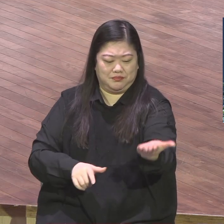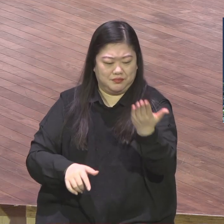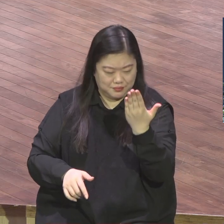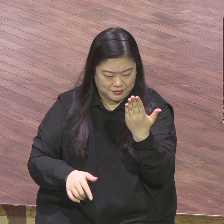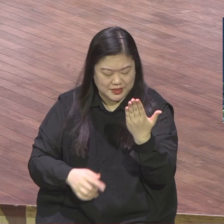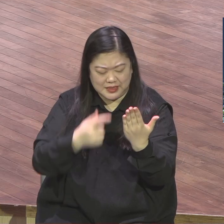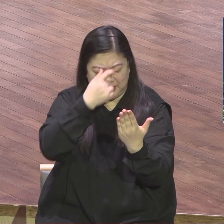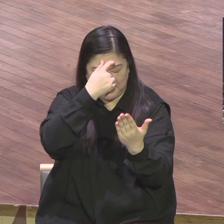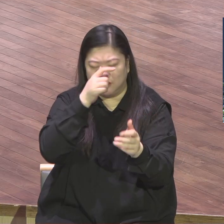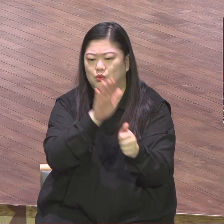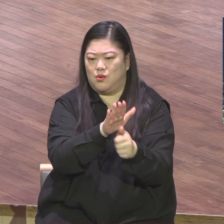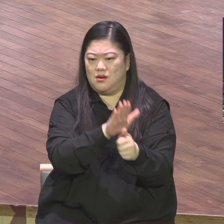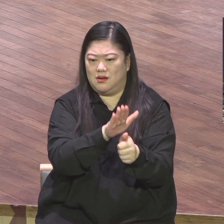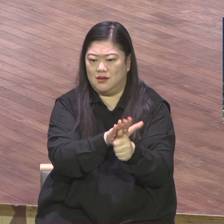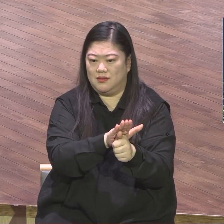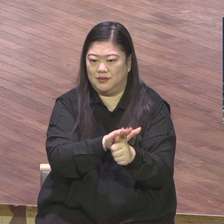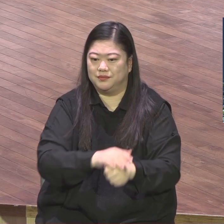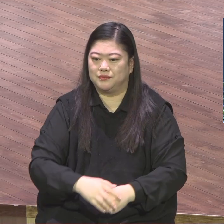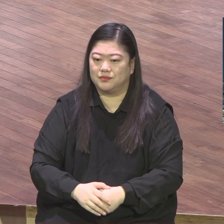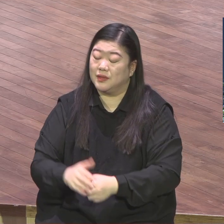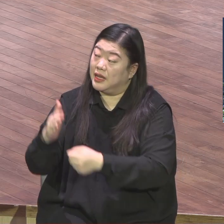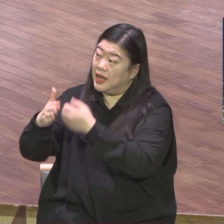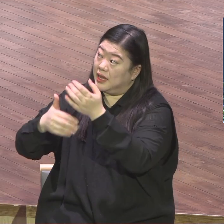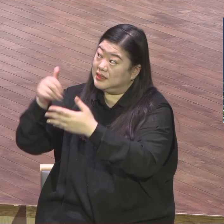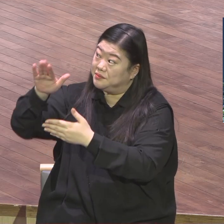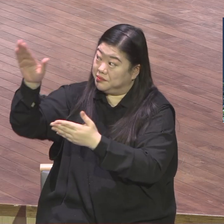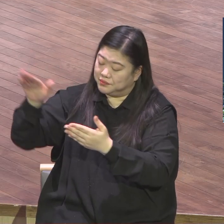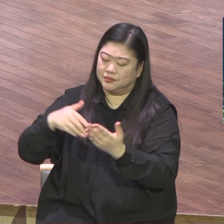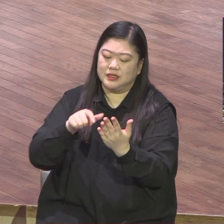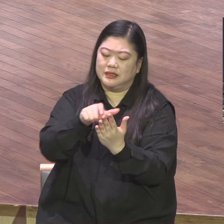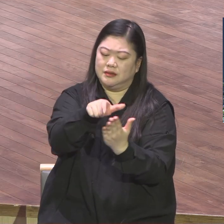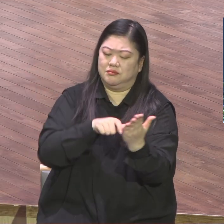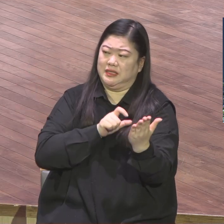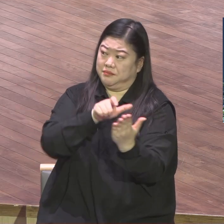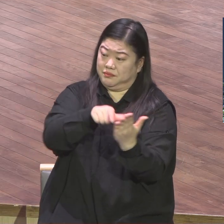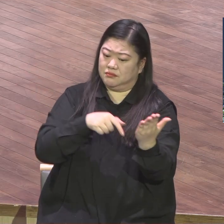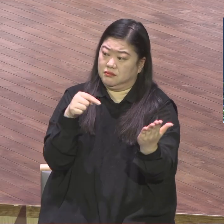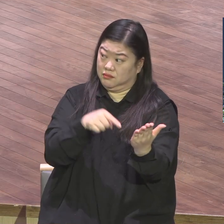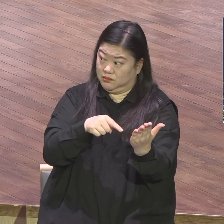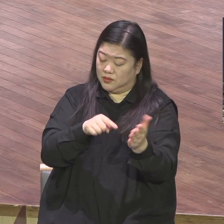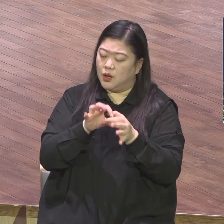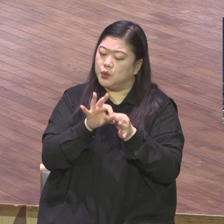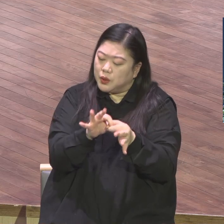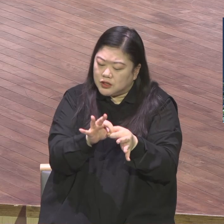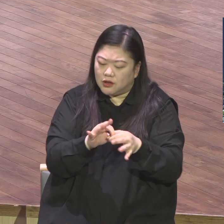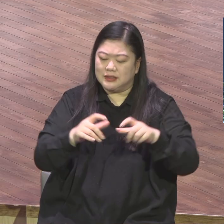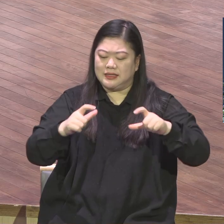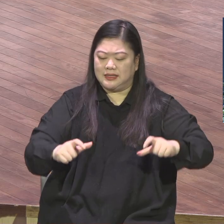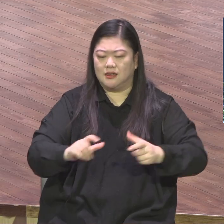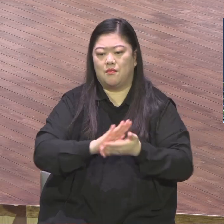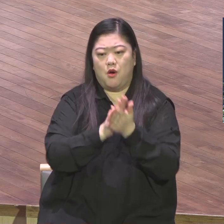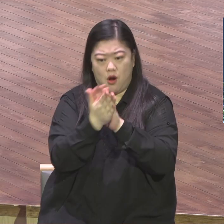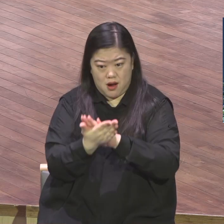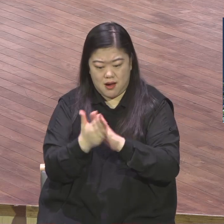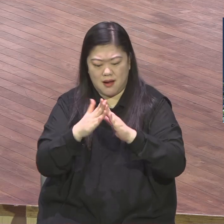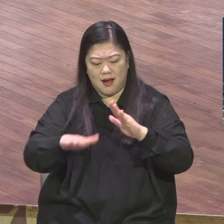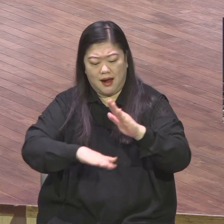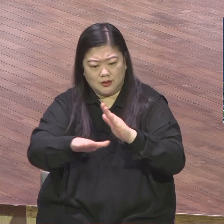하나님 이분들을 통해서 가정이 보험화되고 가문이 보험화되고 이분들을 통해서 지역이 보험화되고 이분들을 통해서 이 수도권이